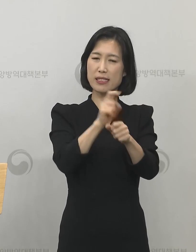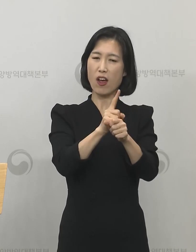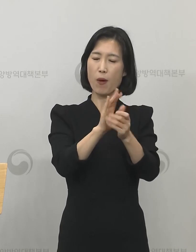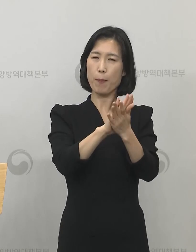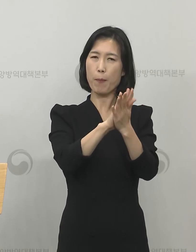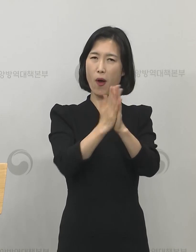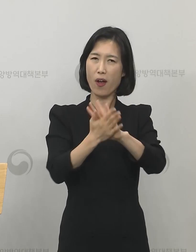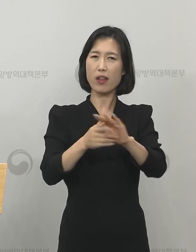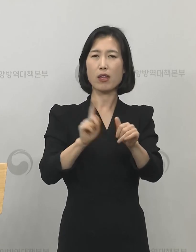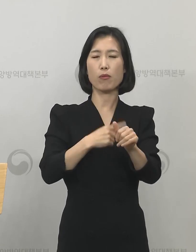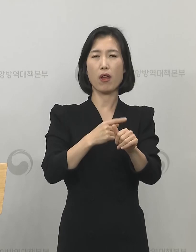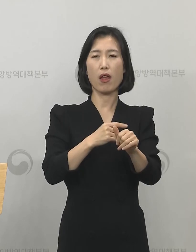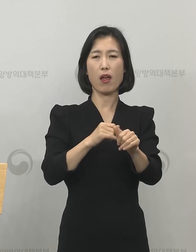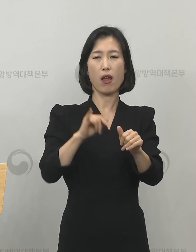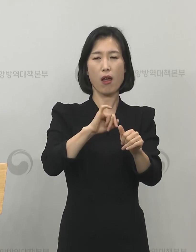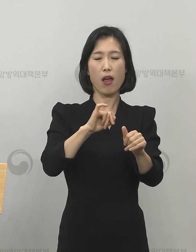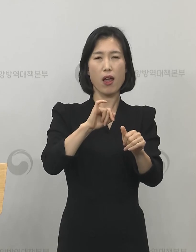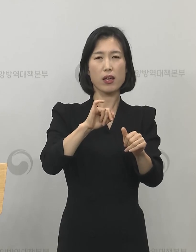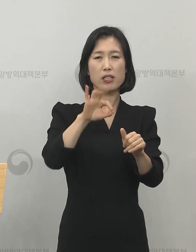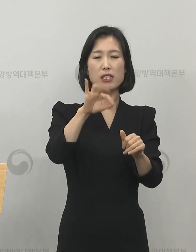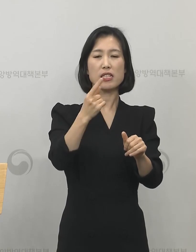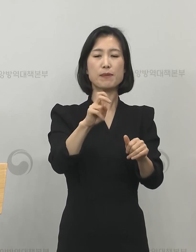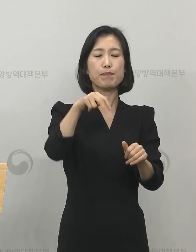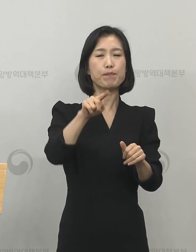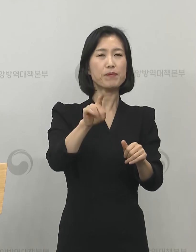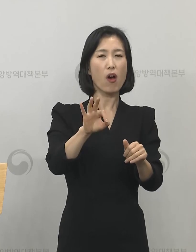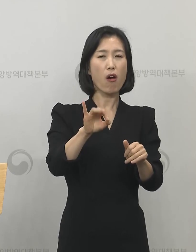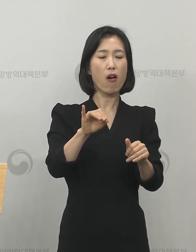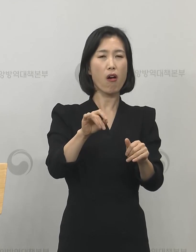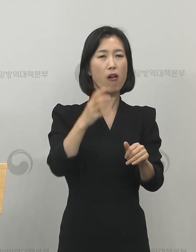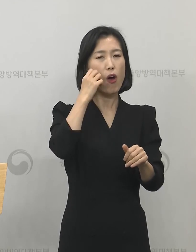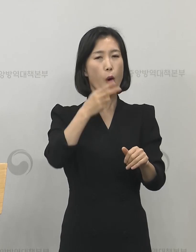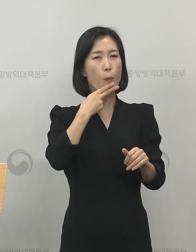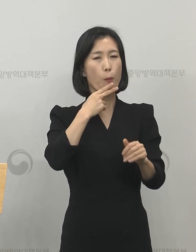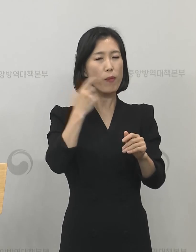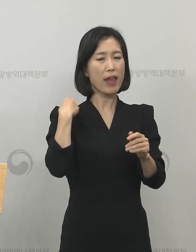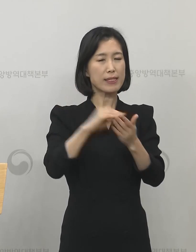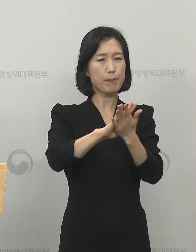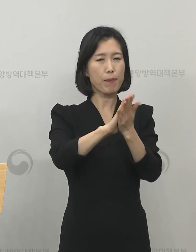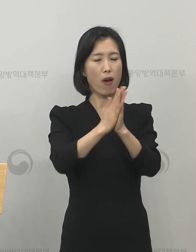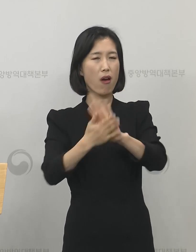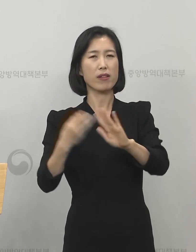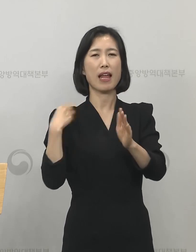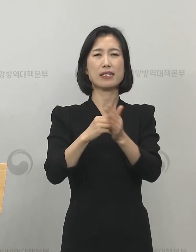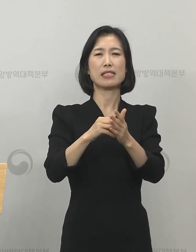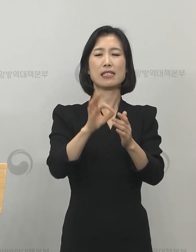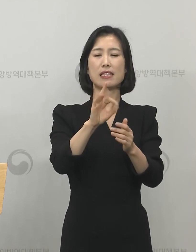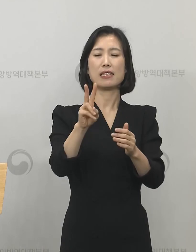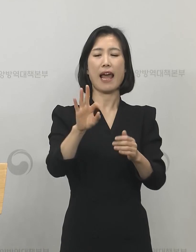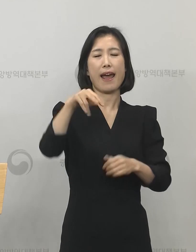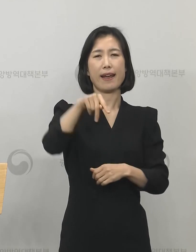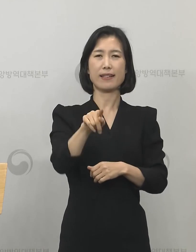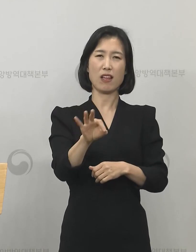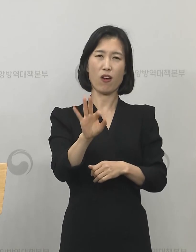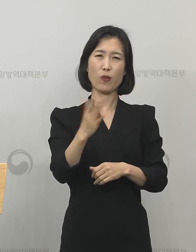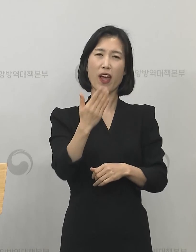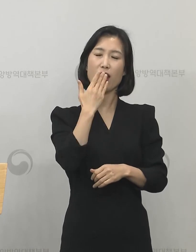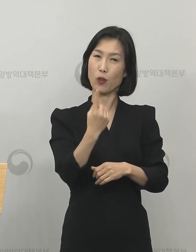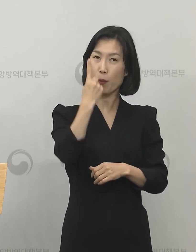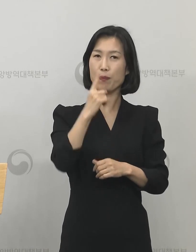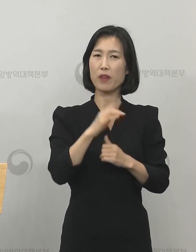때문에 재양성으로 재활성화된 걸로 그렇게 판단하고 있고 이 재양성된 사례가